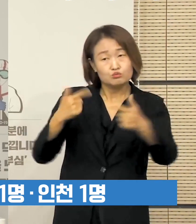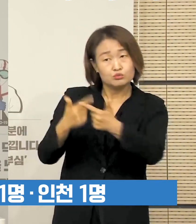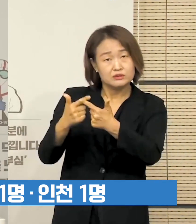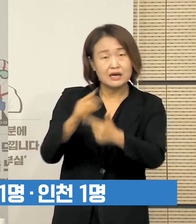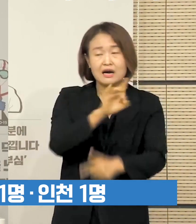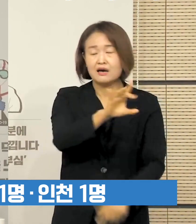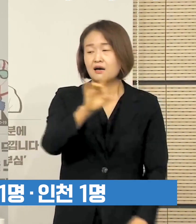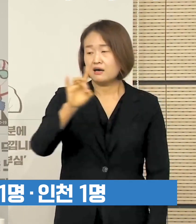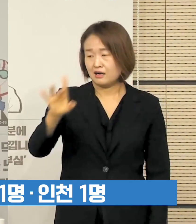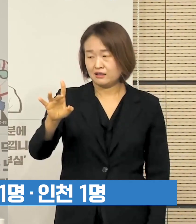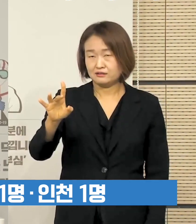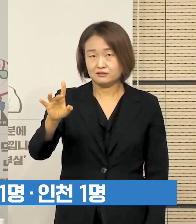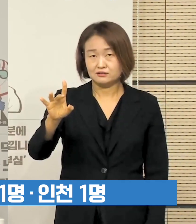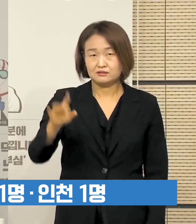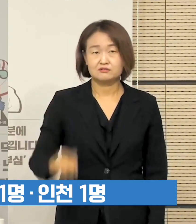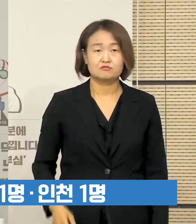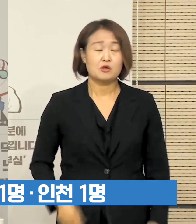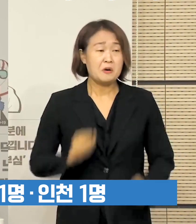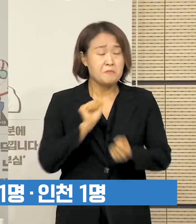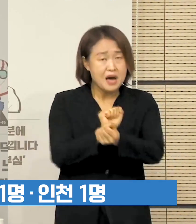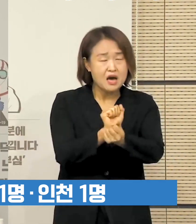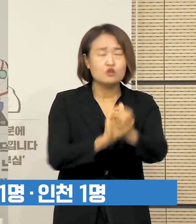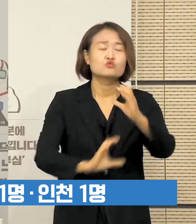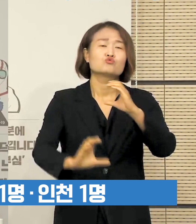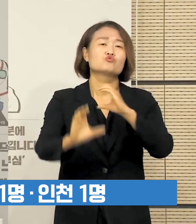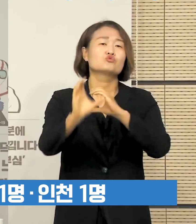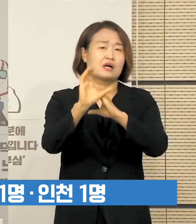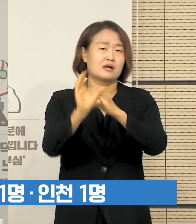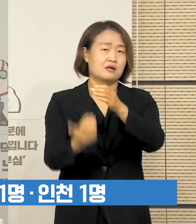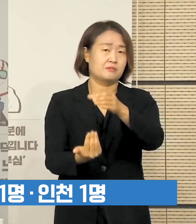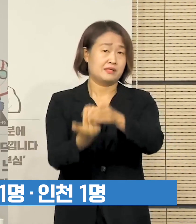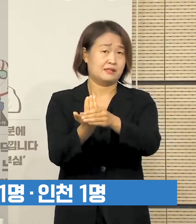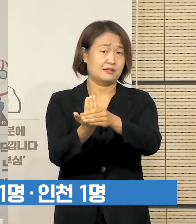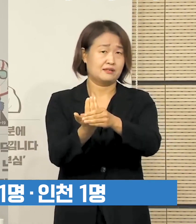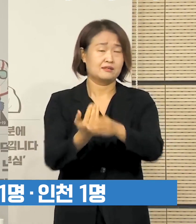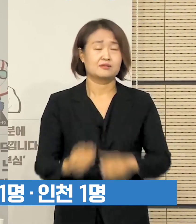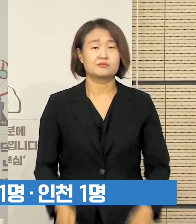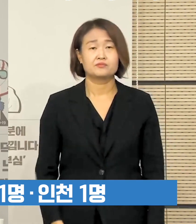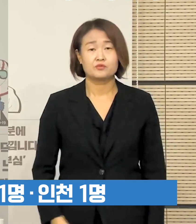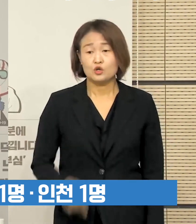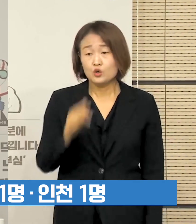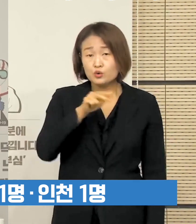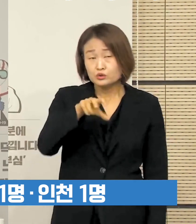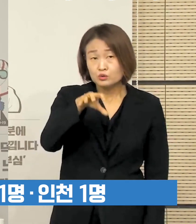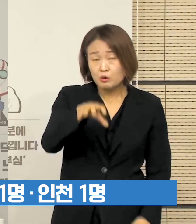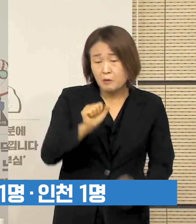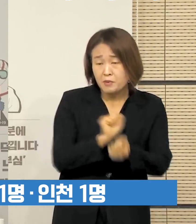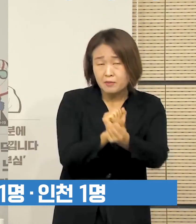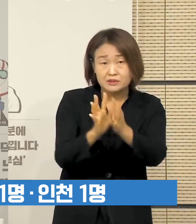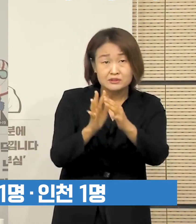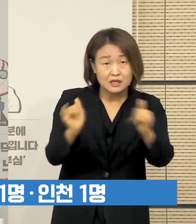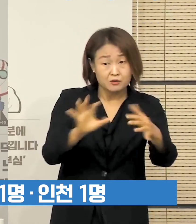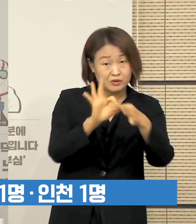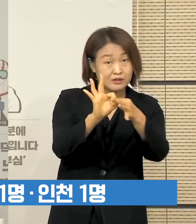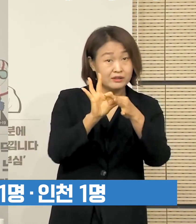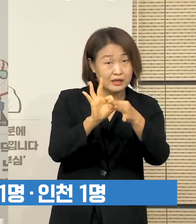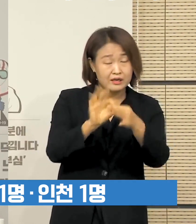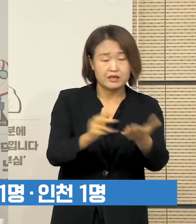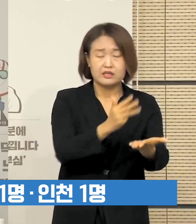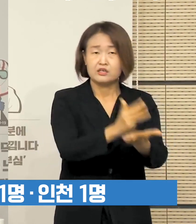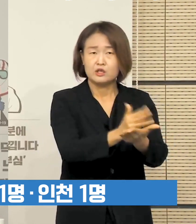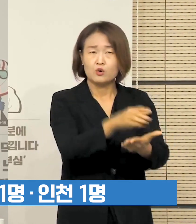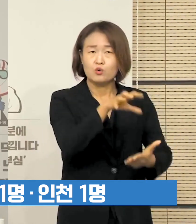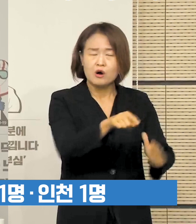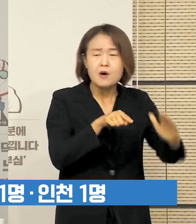각각 1명의 확진 환자가 추가로 발생하였습니다. 용인시 확진 환자와 관련하여 이태원